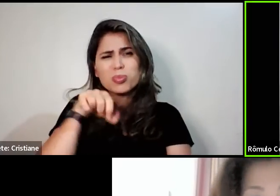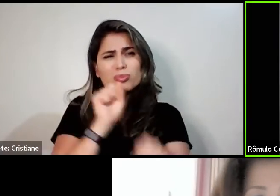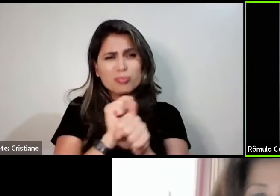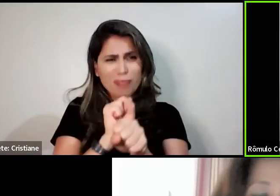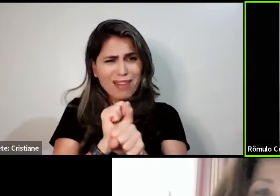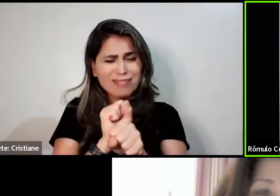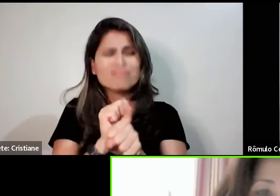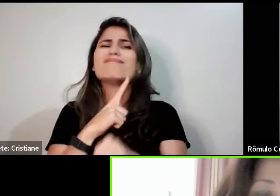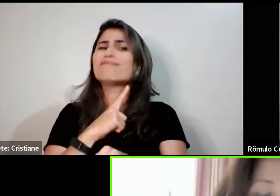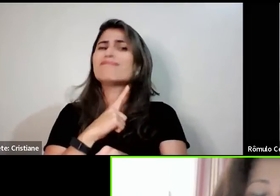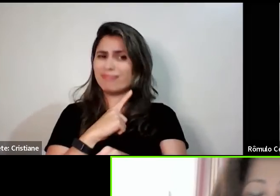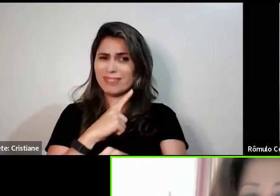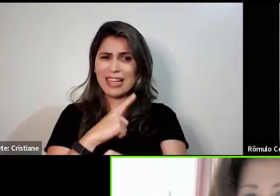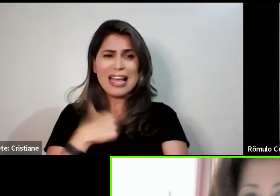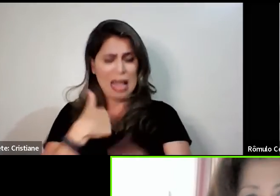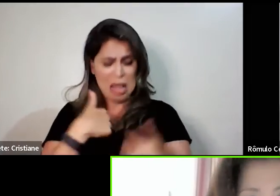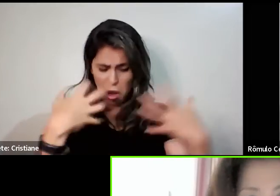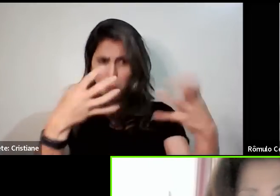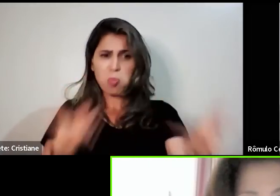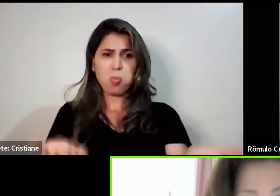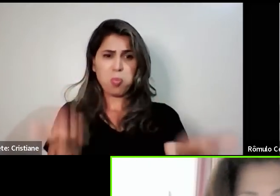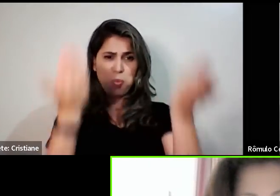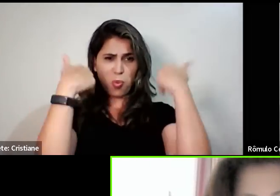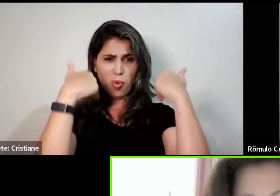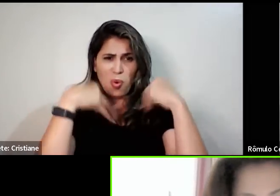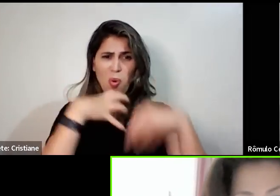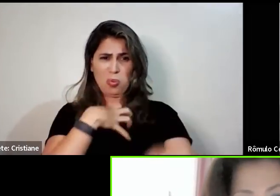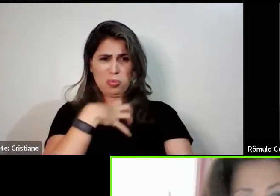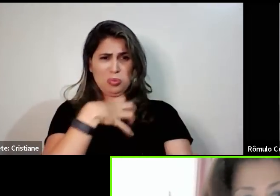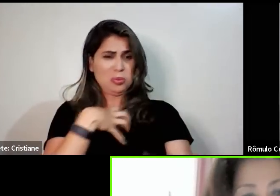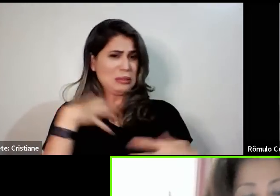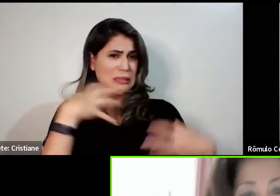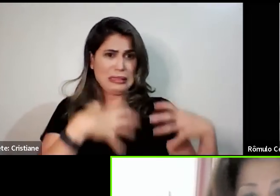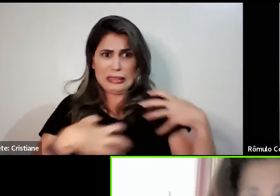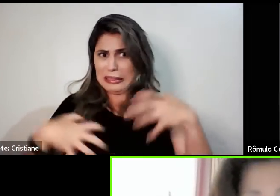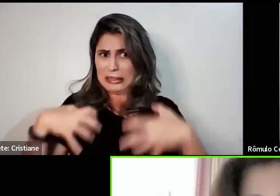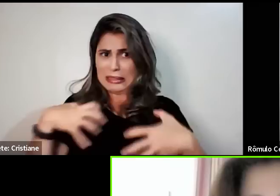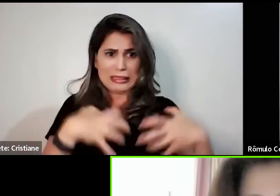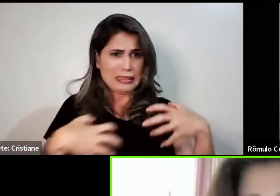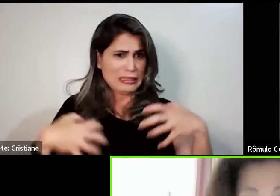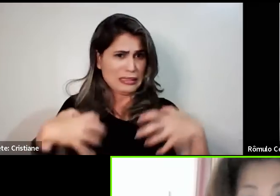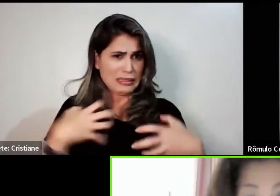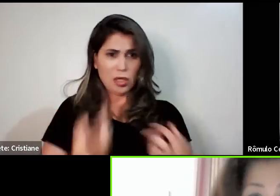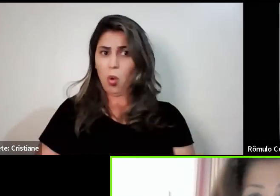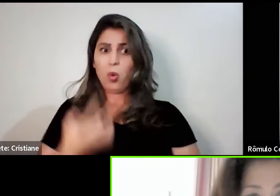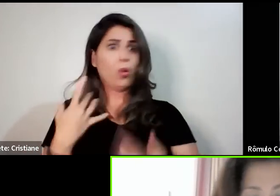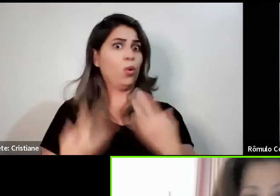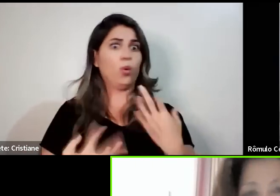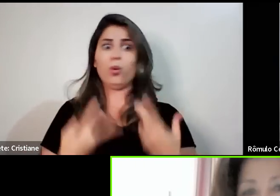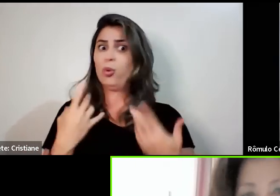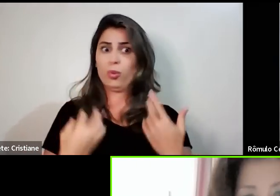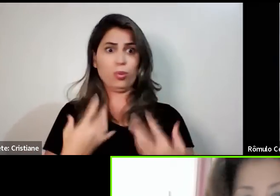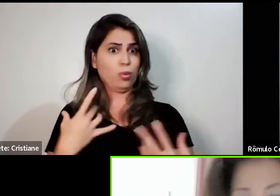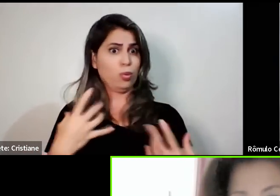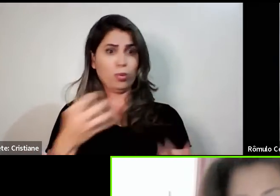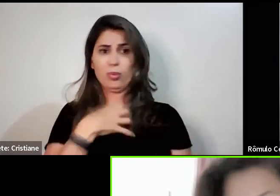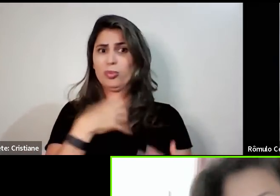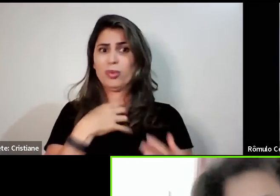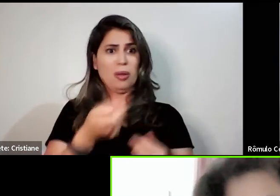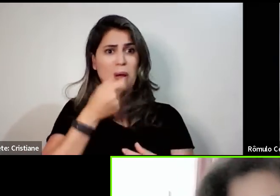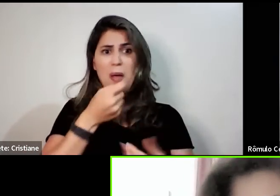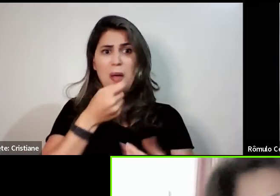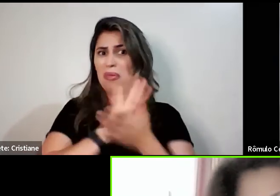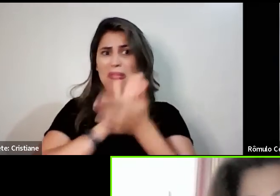controlar esses sintomas, principalmente os fogachos, né? Incomodam muito. E com esse sintoma vem